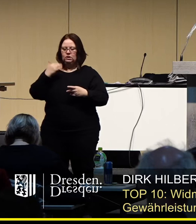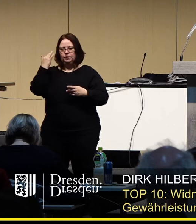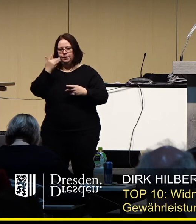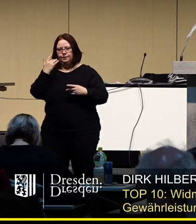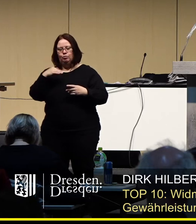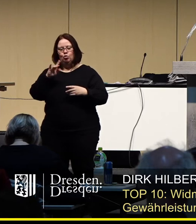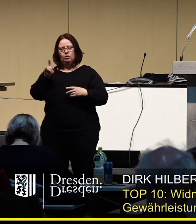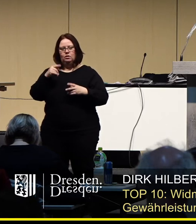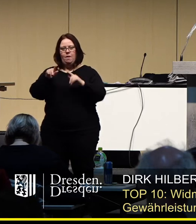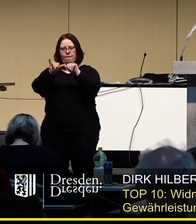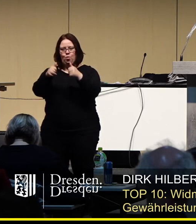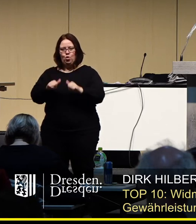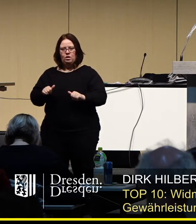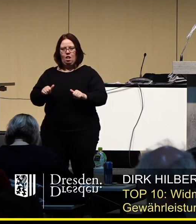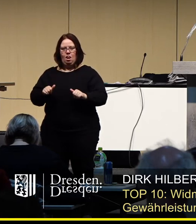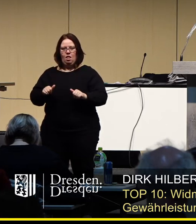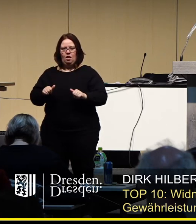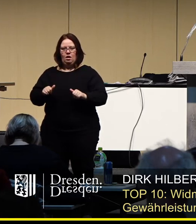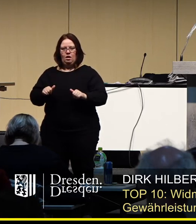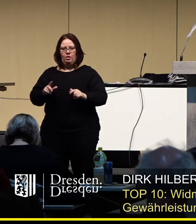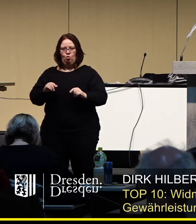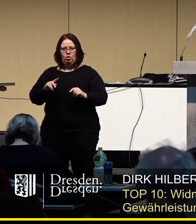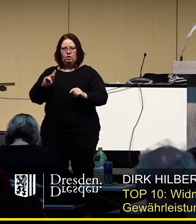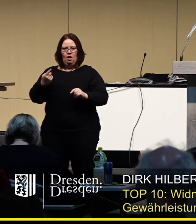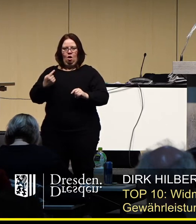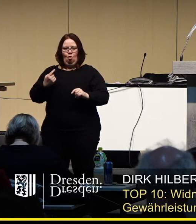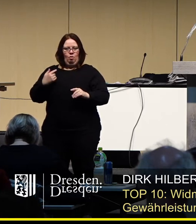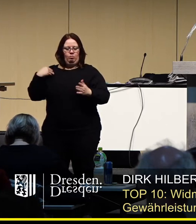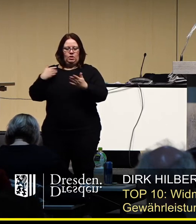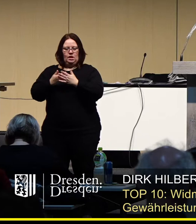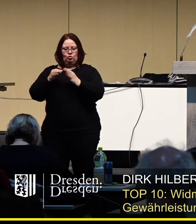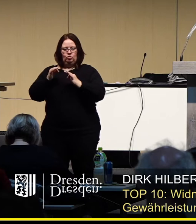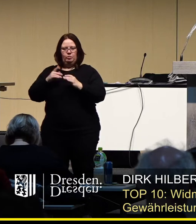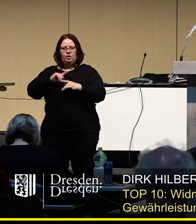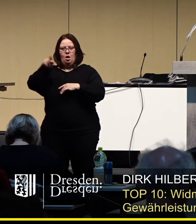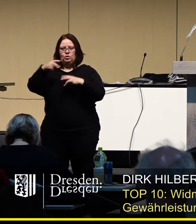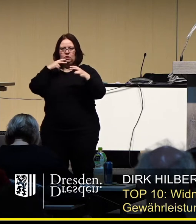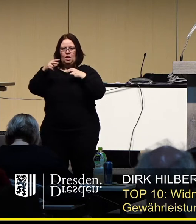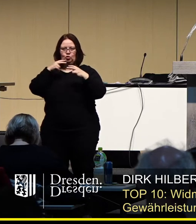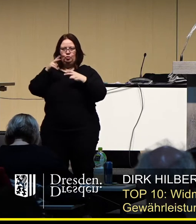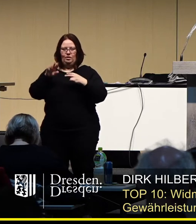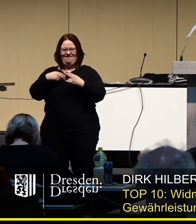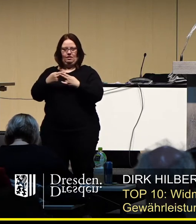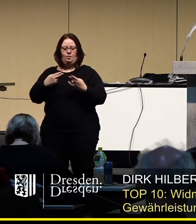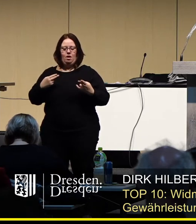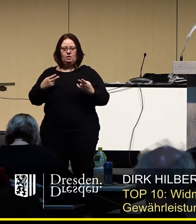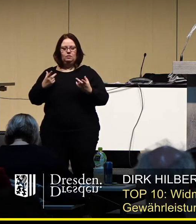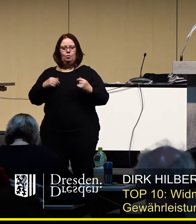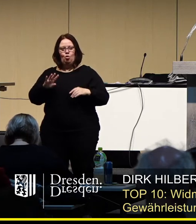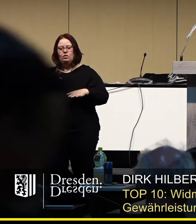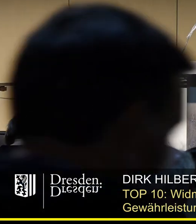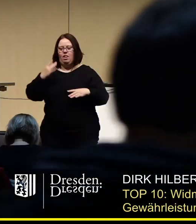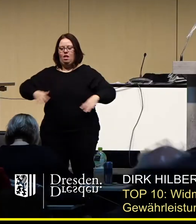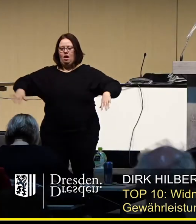an dem Modell, was ja sehr gut den ganzen Sommer über funktioniert hat, der Außengastronomie angelehnt, also viel